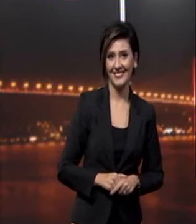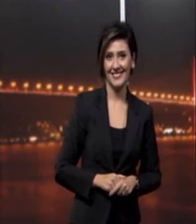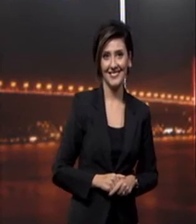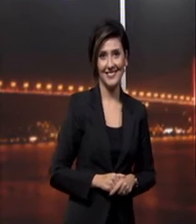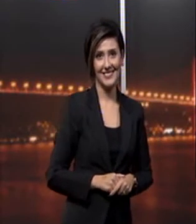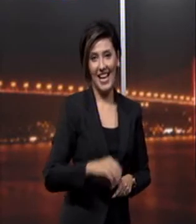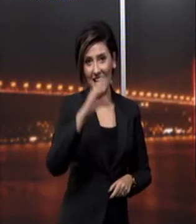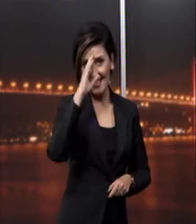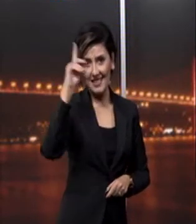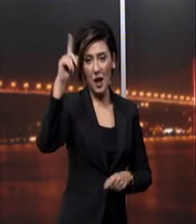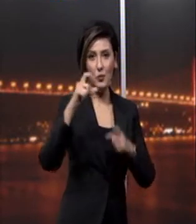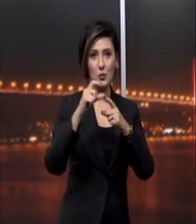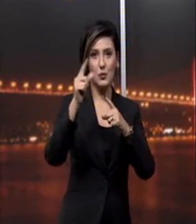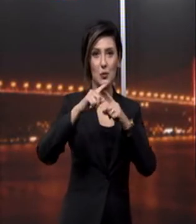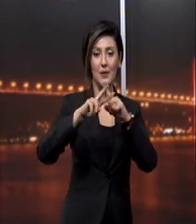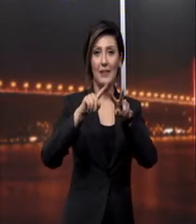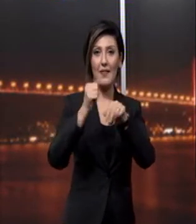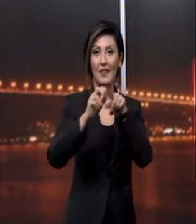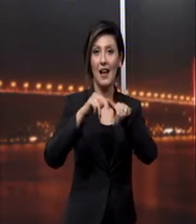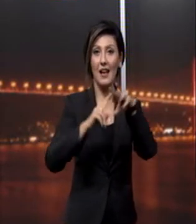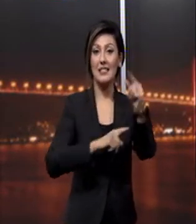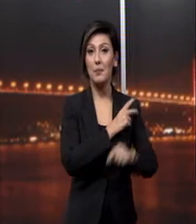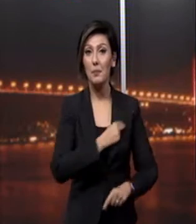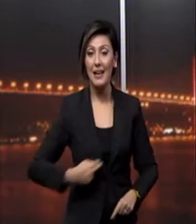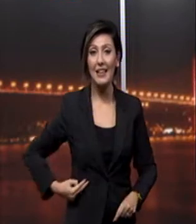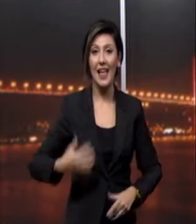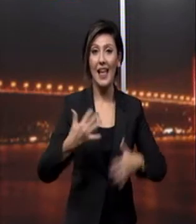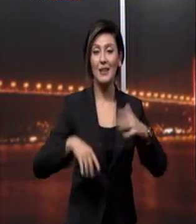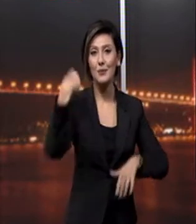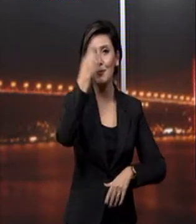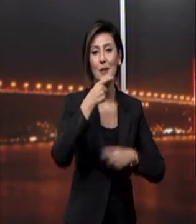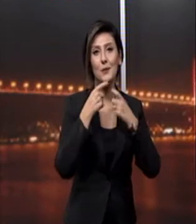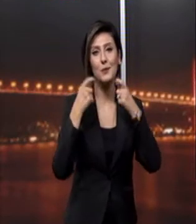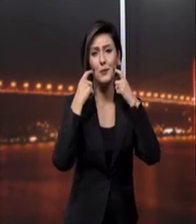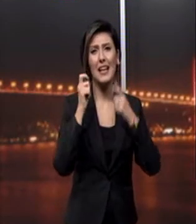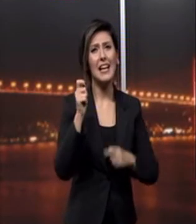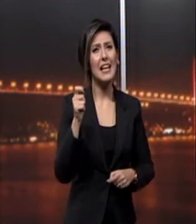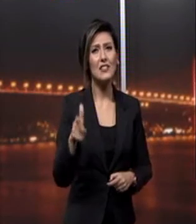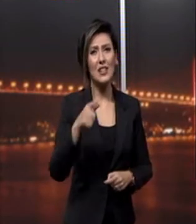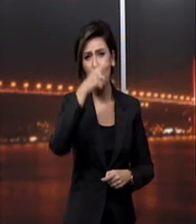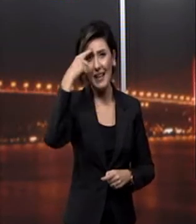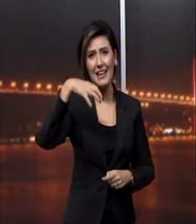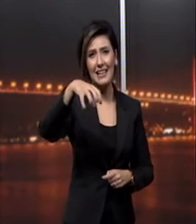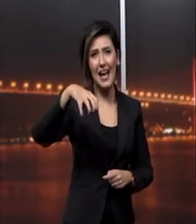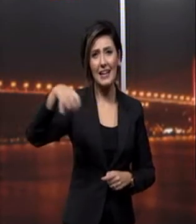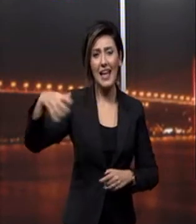İstanbul Sultan Gazi Belediyesi engellilerin yüzünü güldürdü İlçenin belirli yerlerine